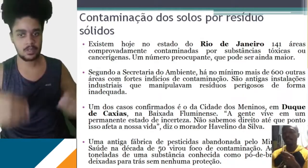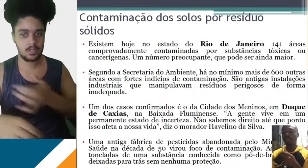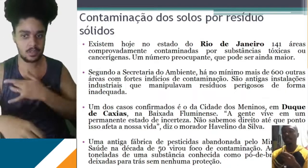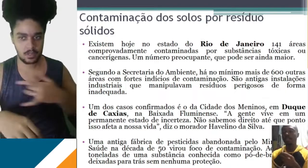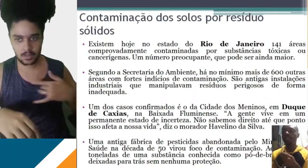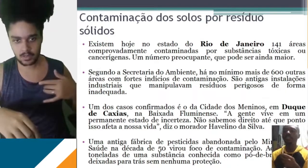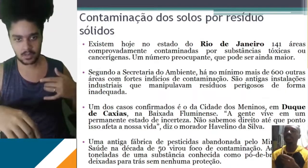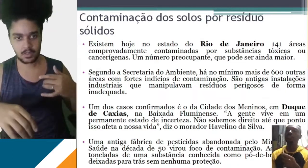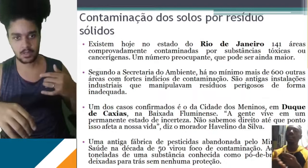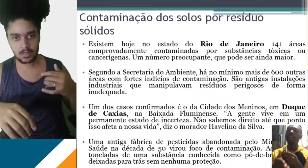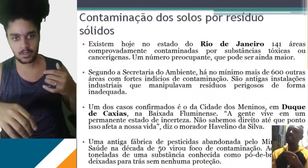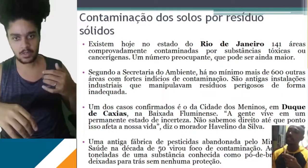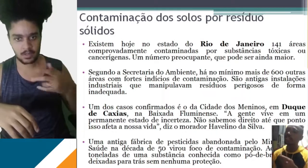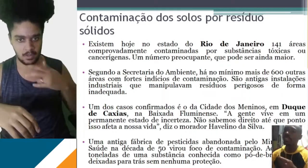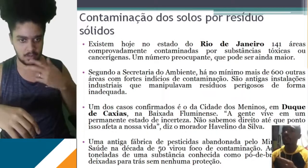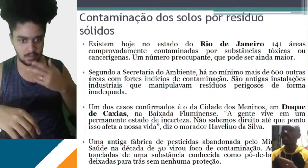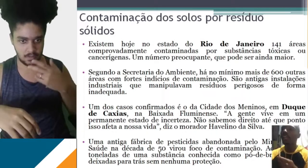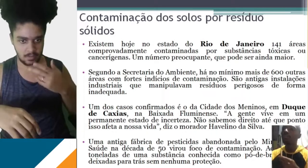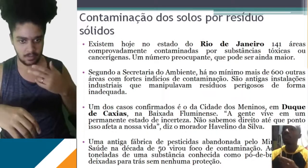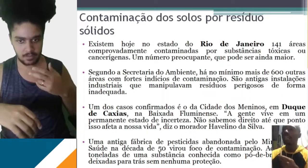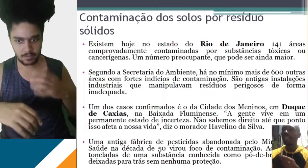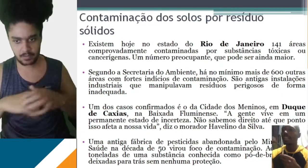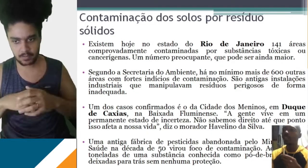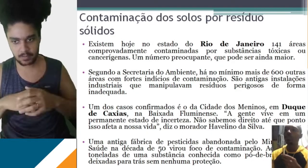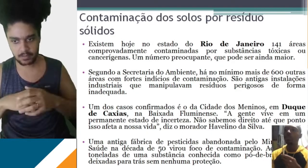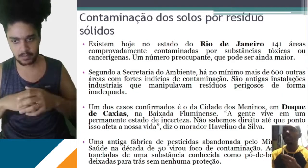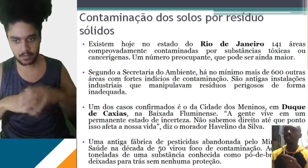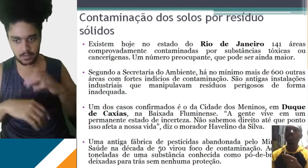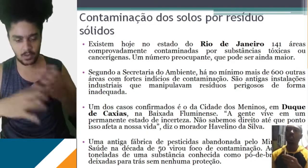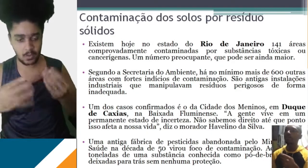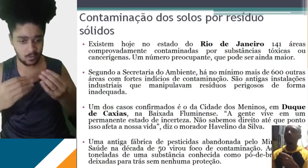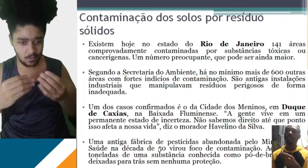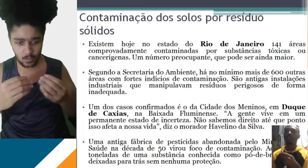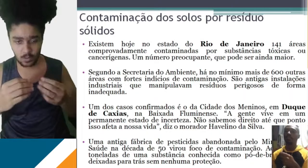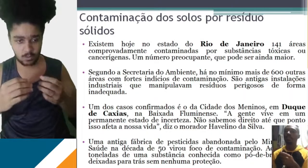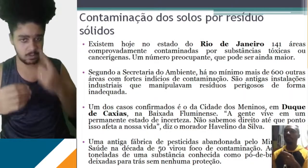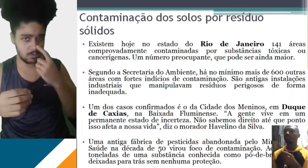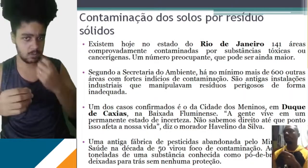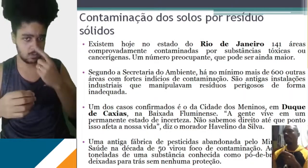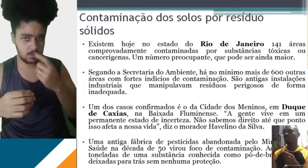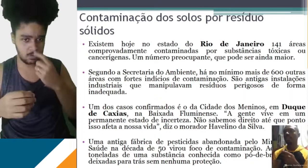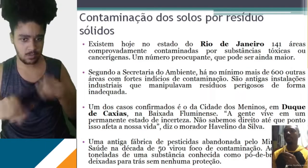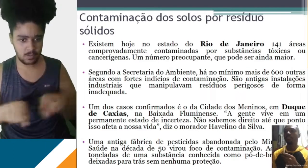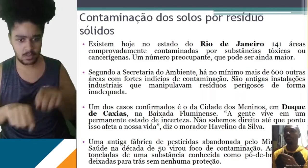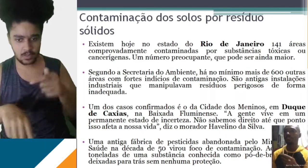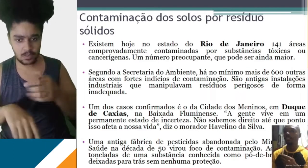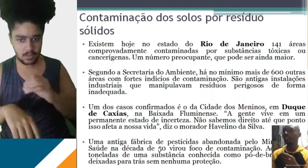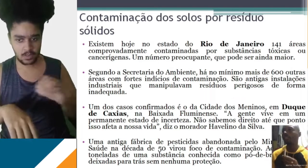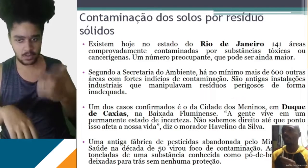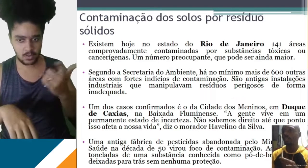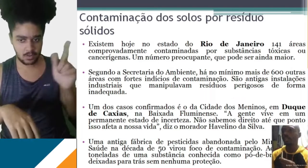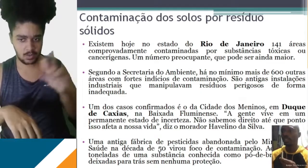empresa de pesticida que foi desativada, mas ficou lá inúmeros indícios de contaminação. Então, cerca de